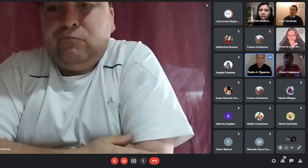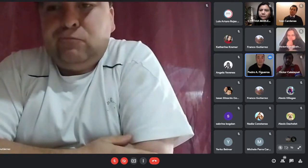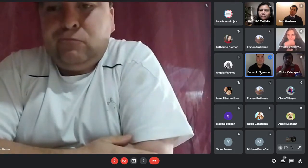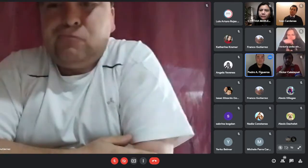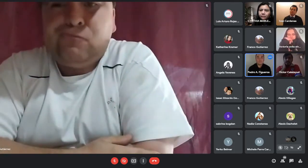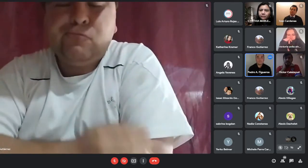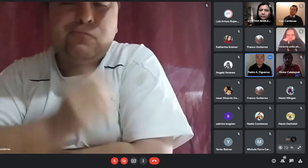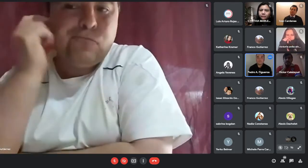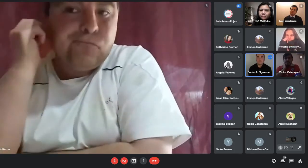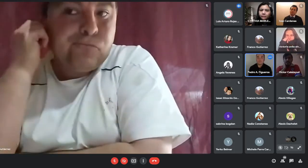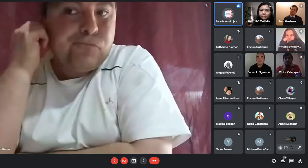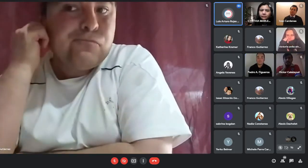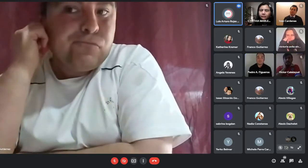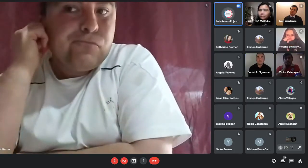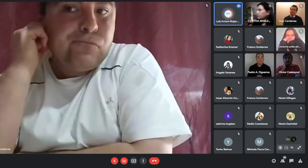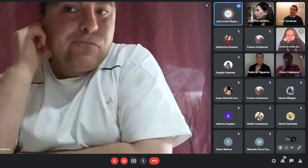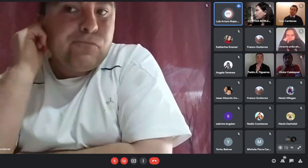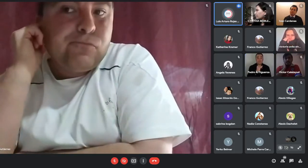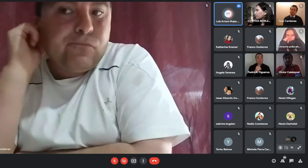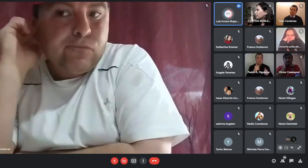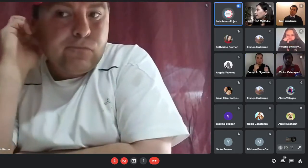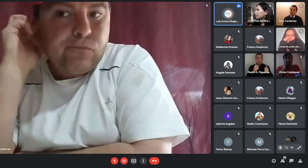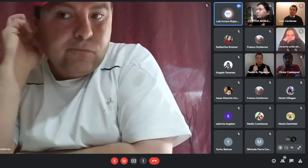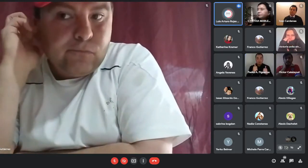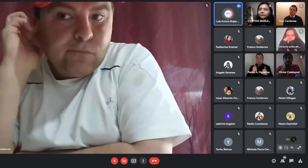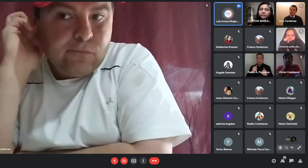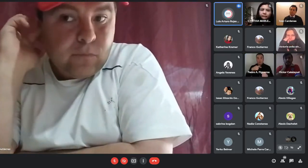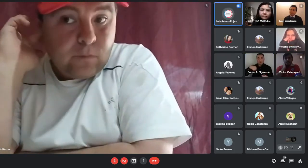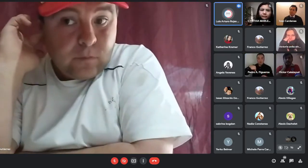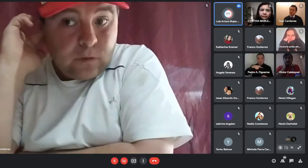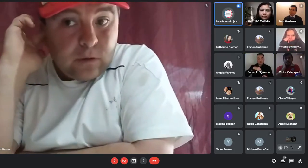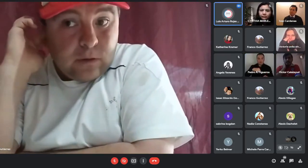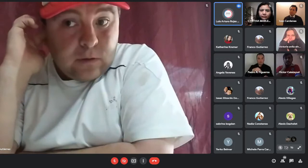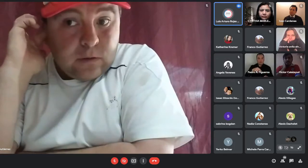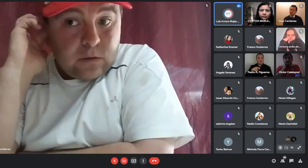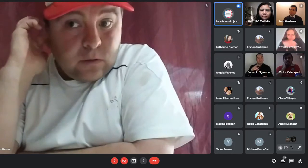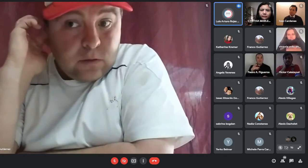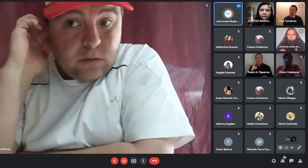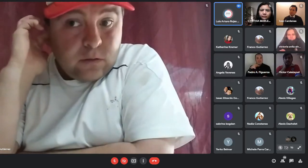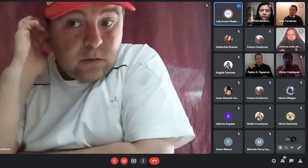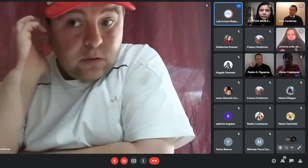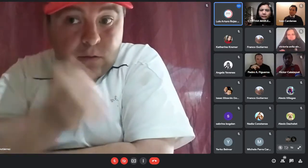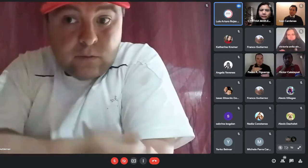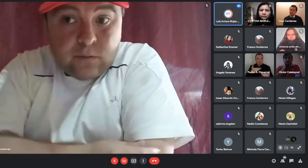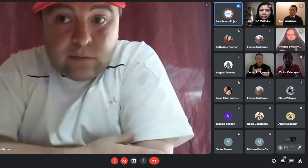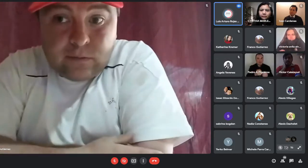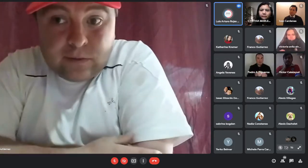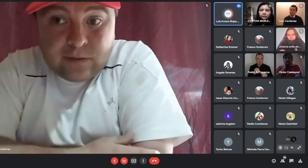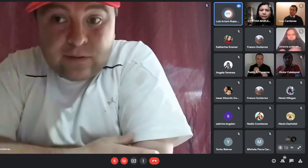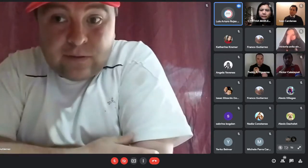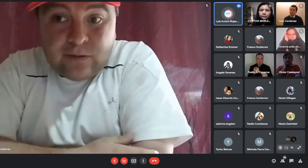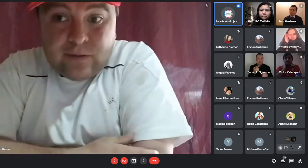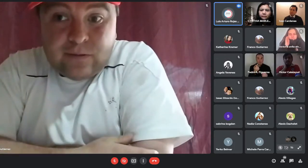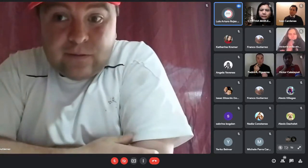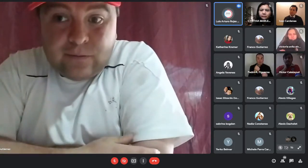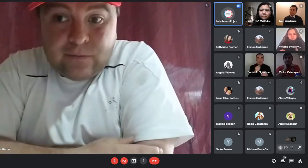siempre recomendamos y sugerimos que se mantengan siempre ahorrando ojalá ahorros mensuales